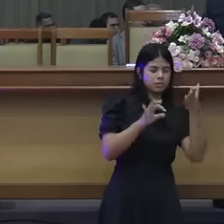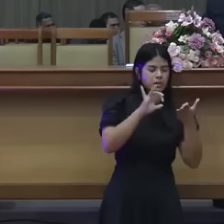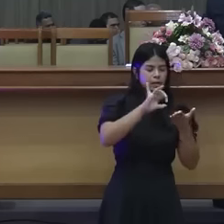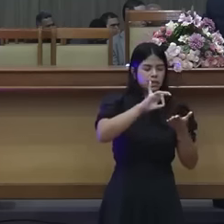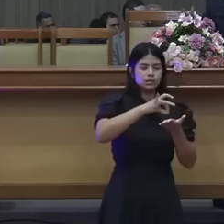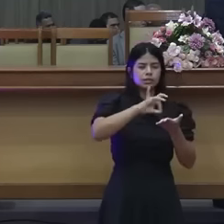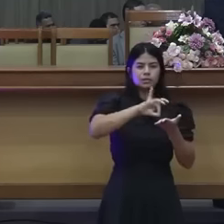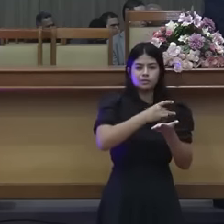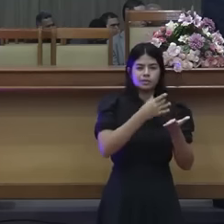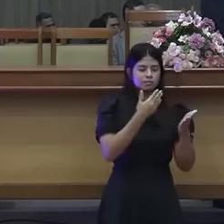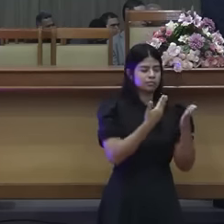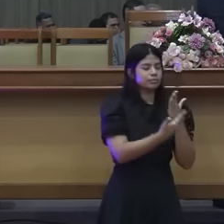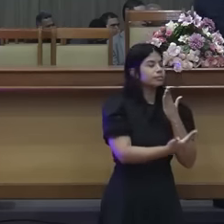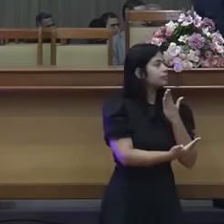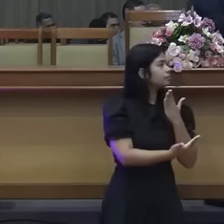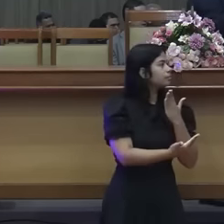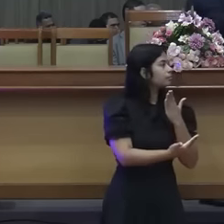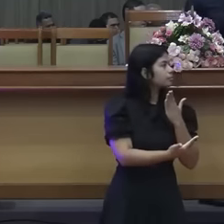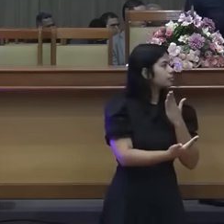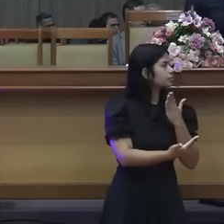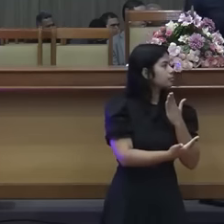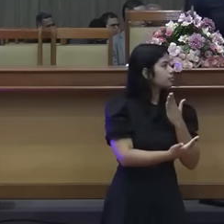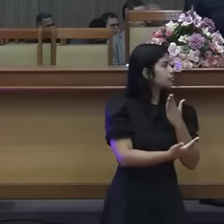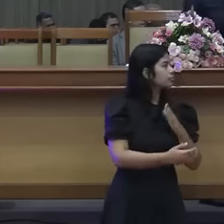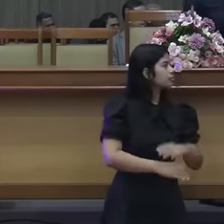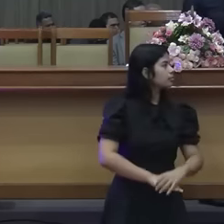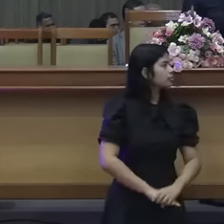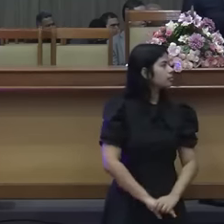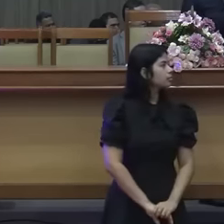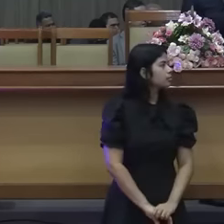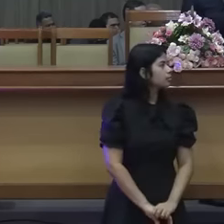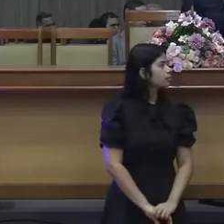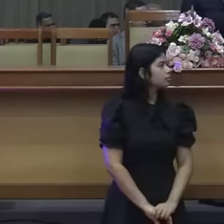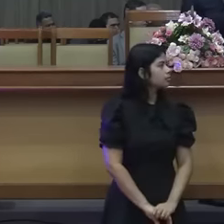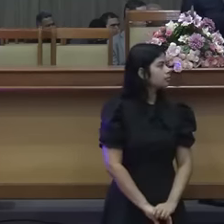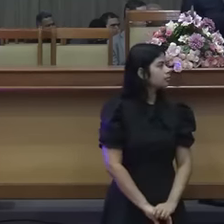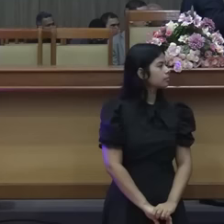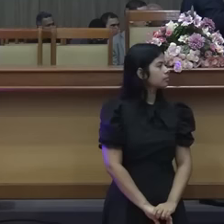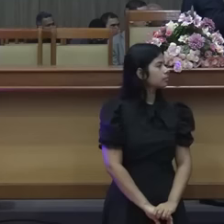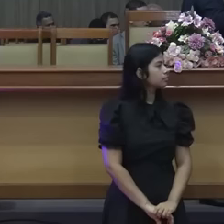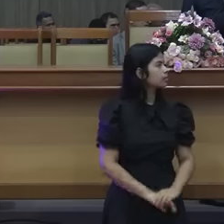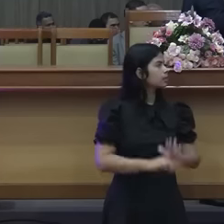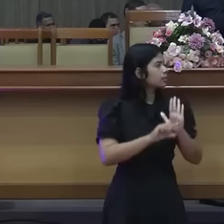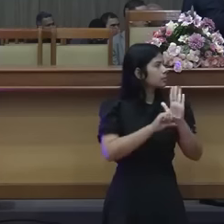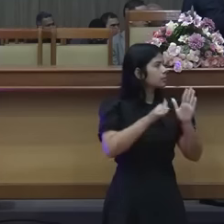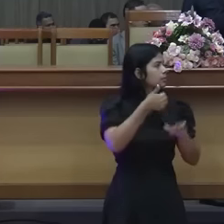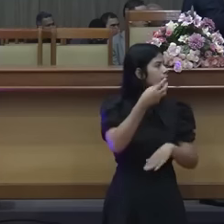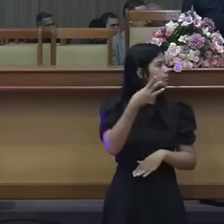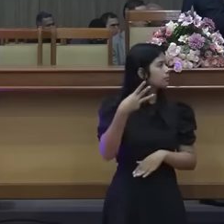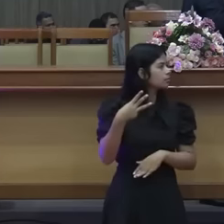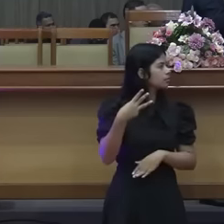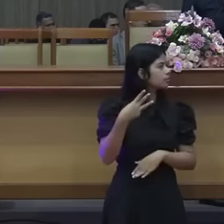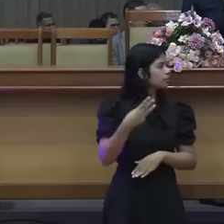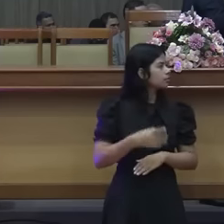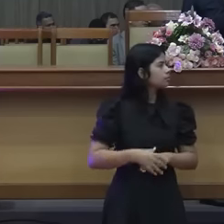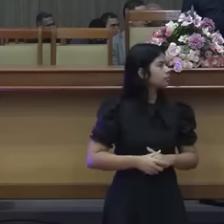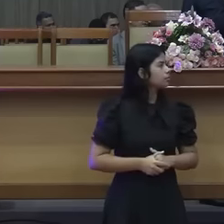É o 13, é o 13, é o 13, coloca aí, é o 13, olha aí. Olha,